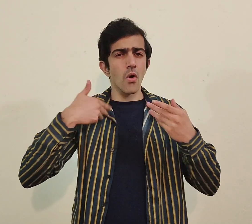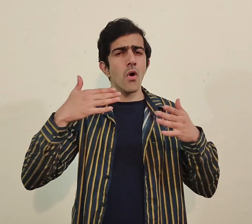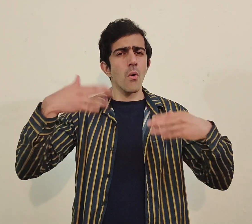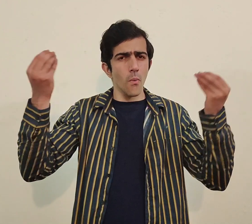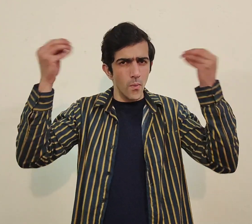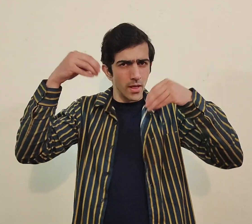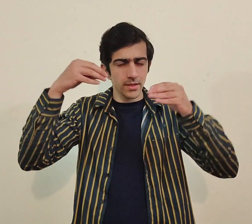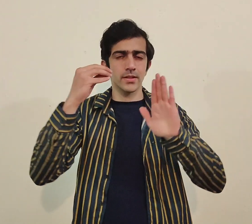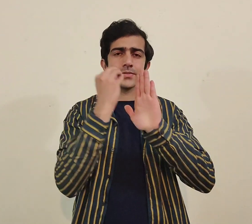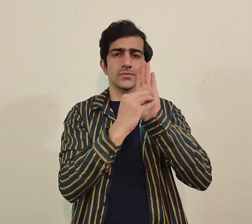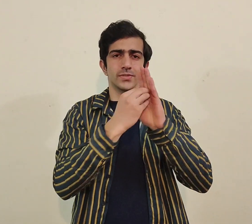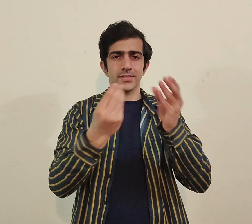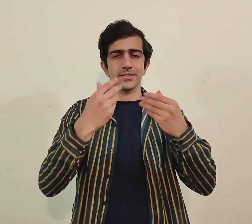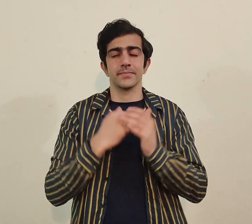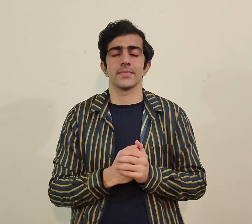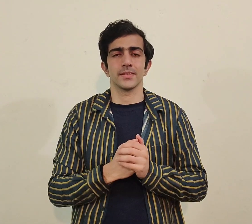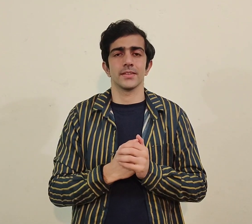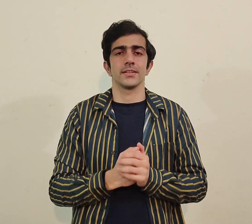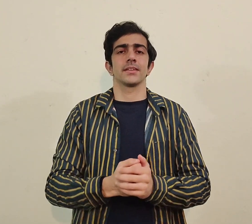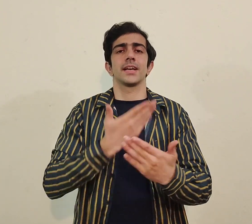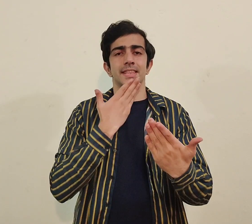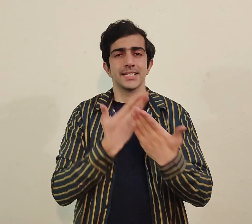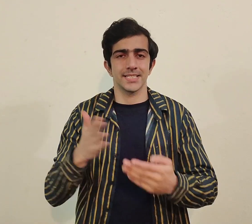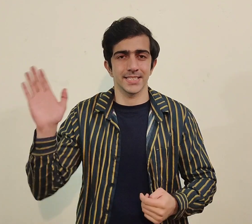تو لازمی بتائیں اور کمنٹ میں شیئر کریں تینک یو اللہ حافظ